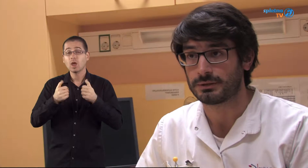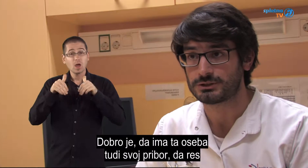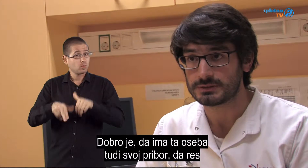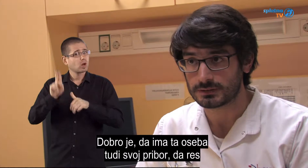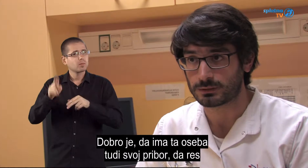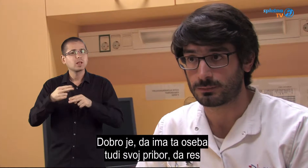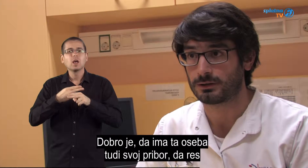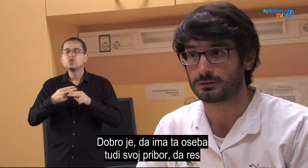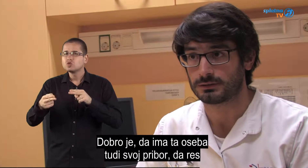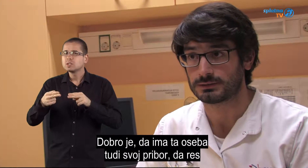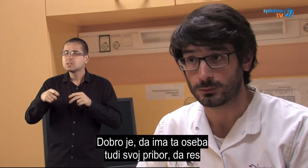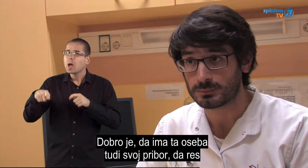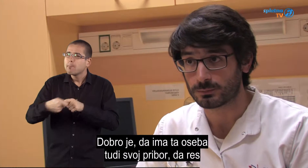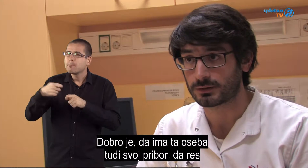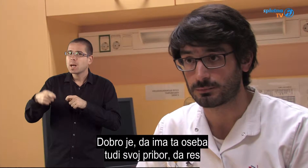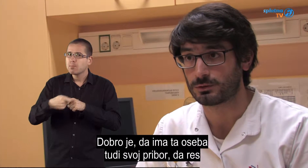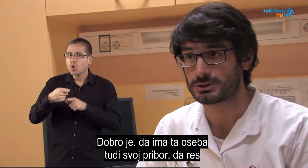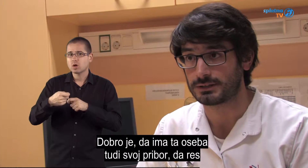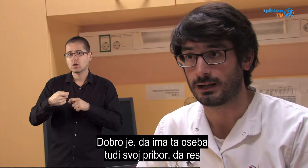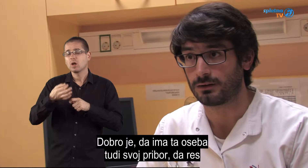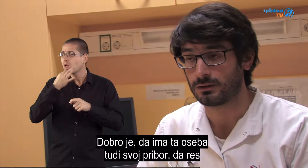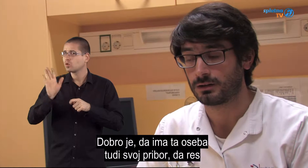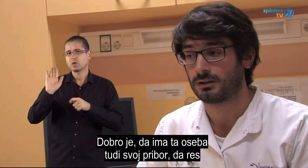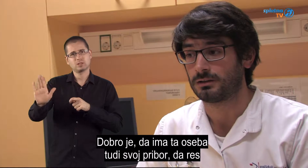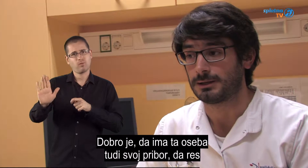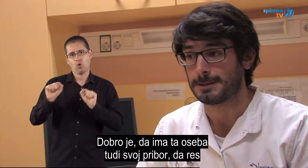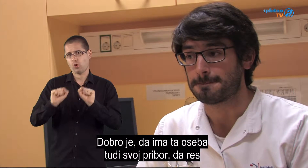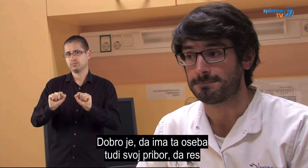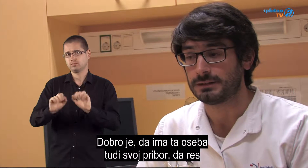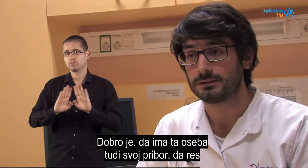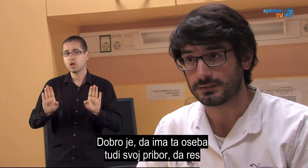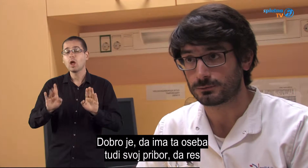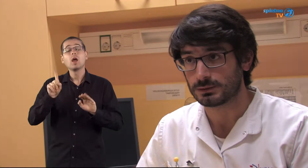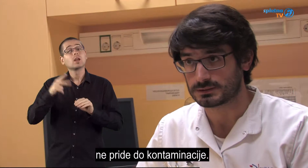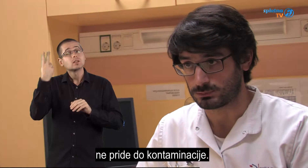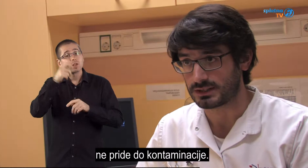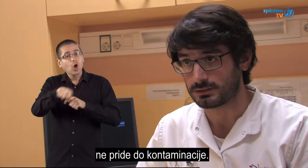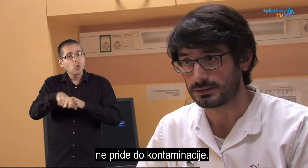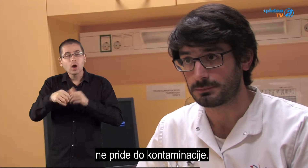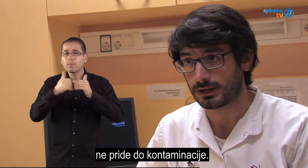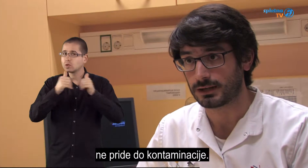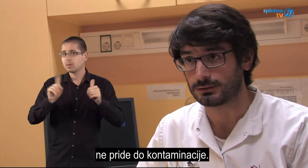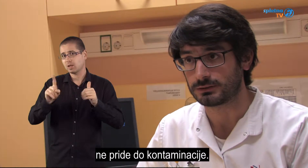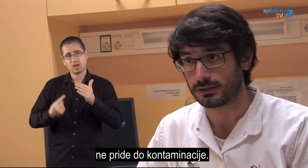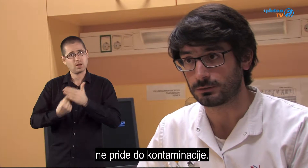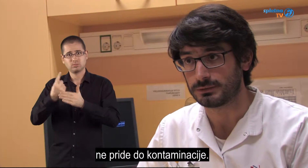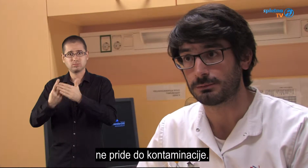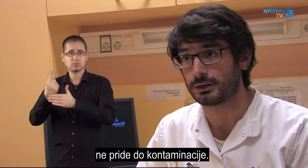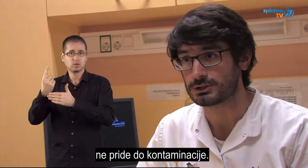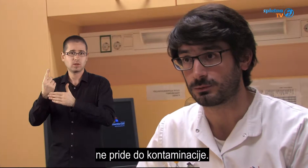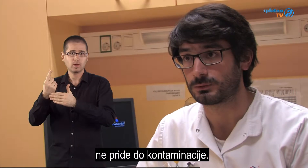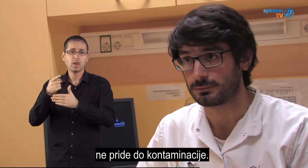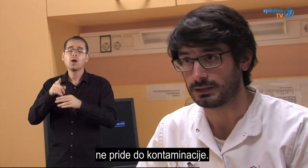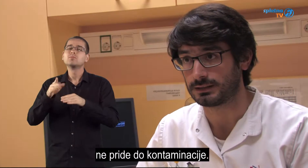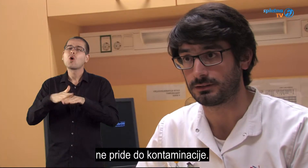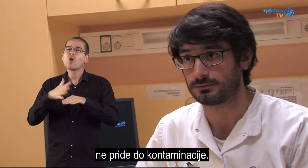more imeti čisti prebor, svoj pribor najboljše idealno, in se da kuha se posebej, da ne prihaja do teh, kot mi temu